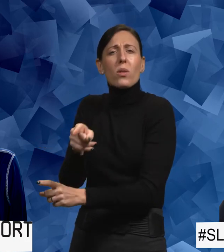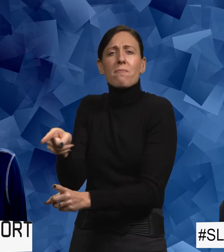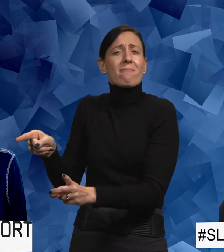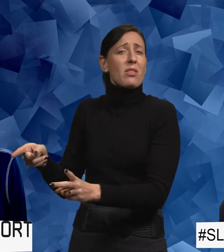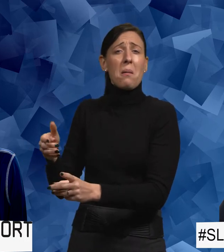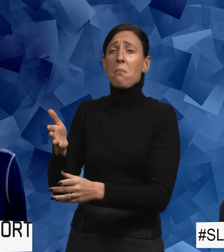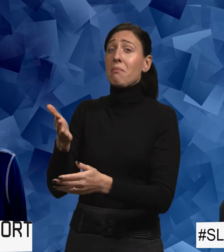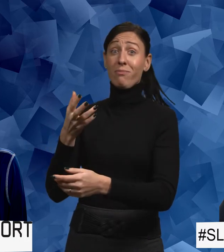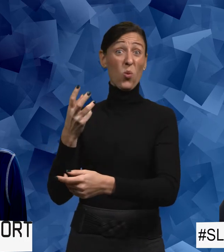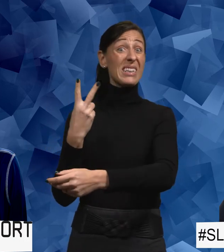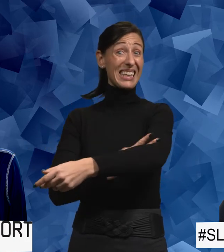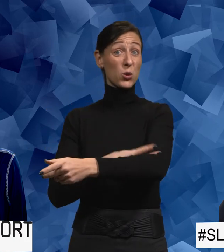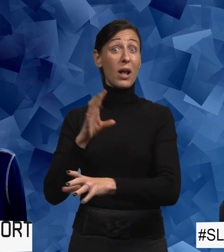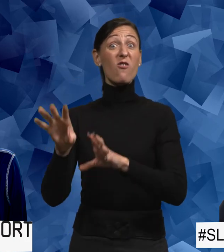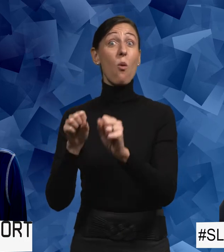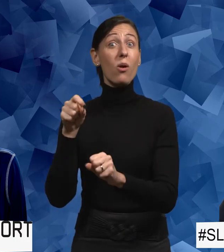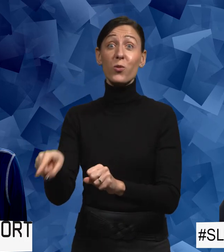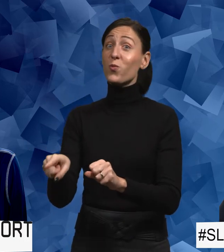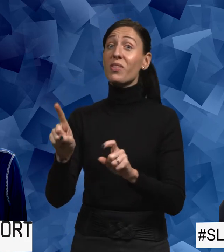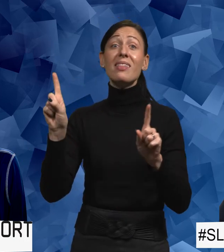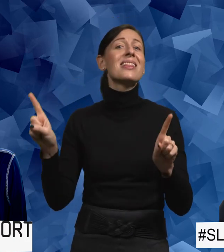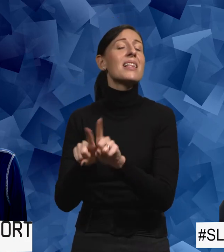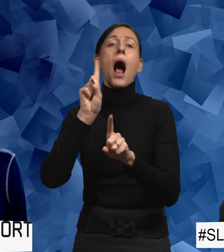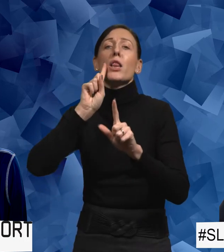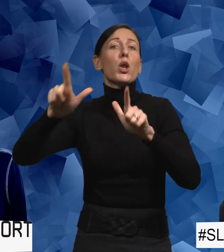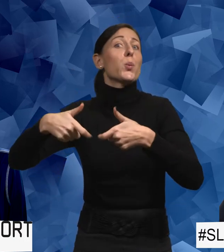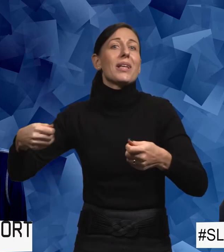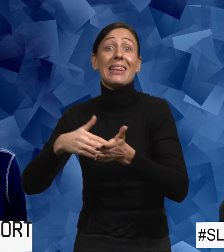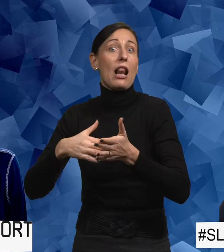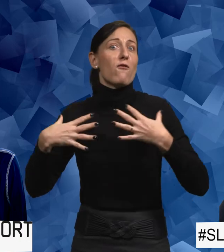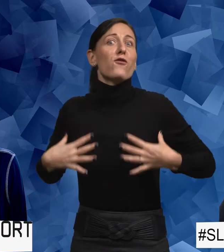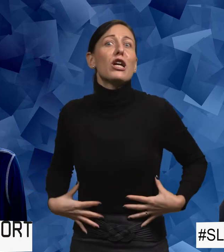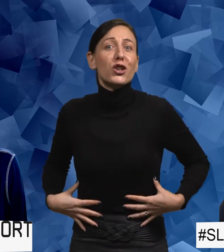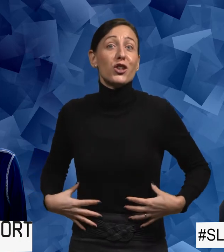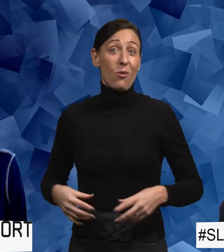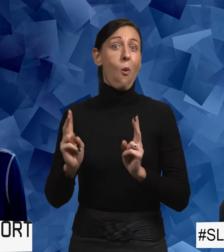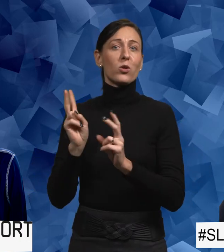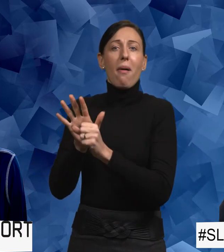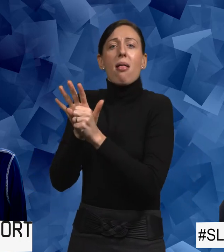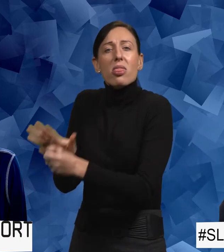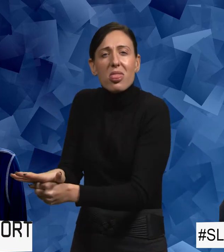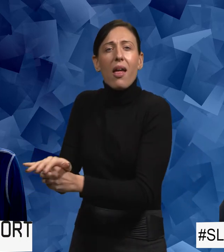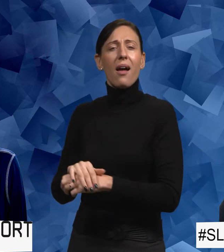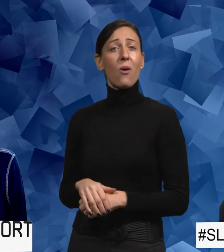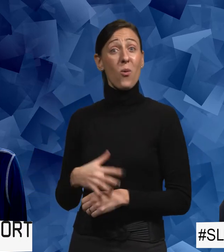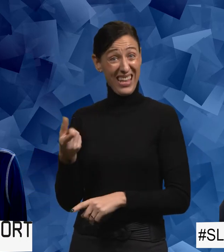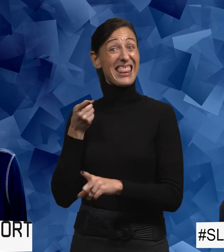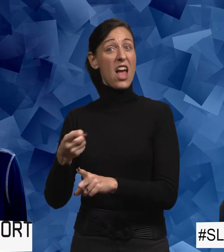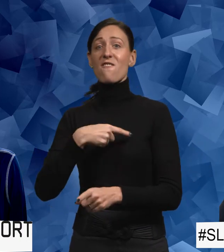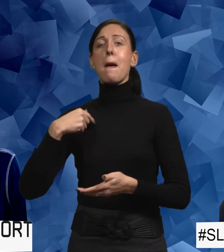områden. Och det sexuella våldet är nästan alltid knutet till det fysiska också. Och det är förnedrande. Och det är det som